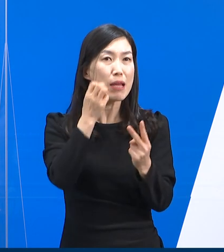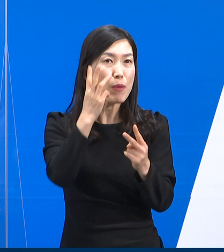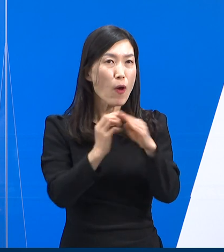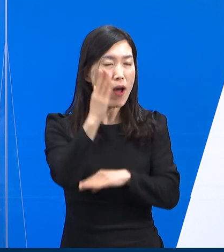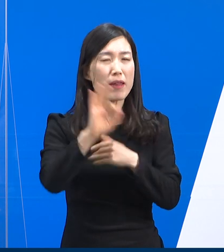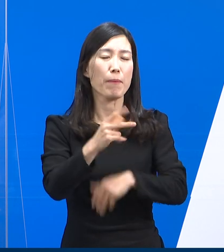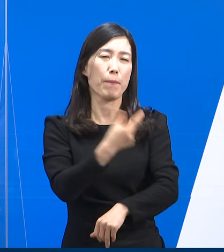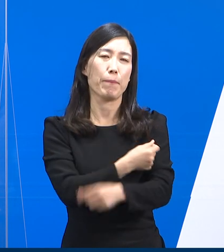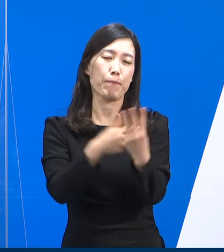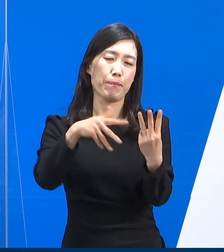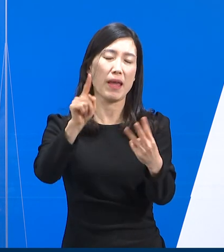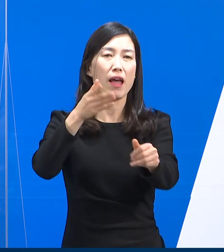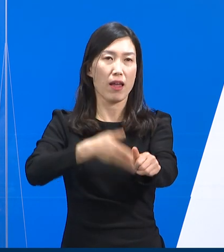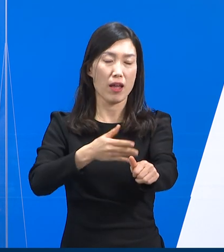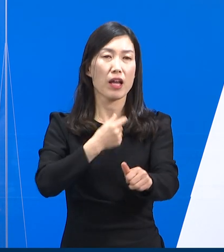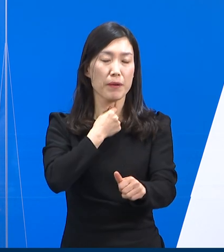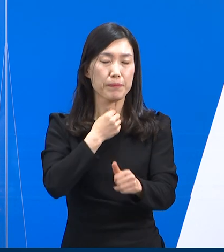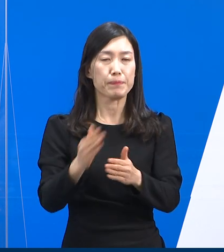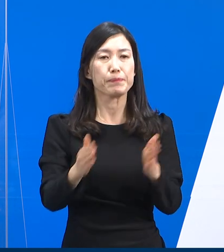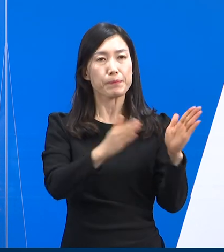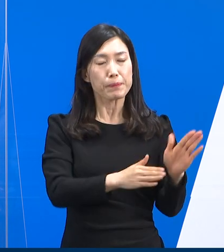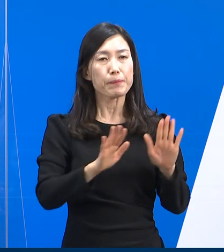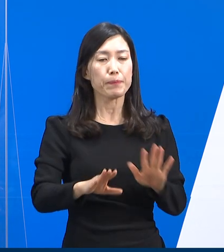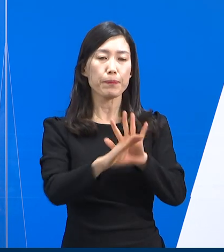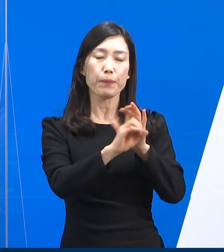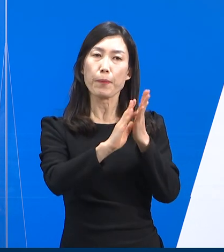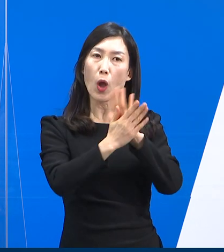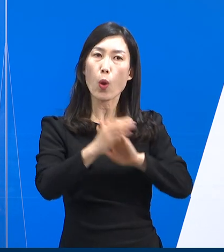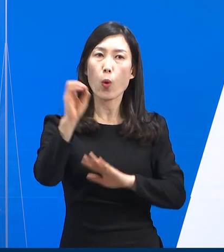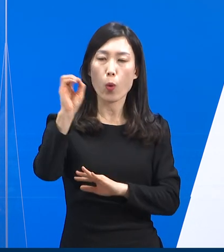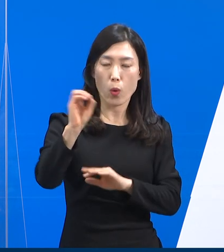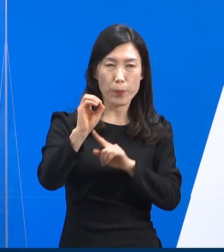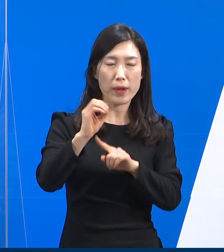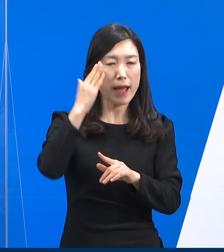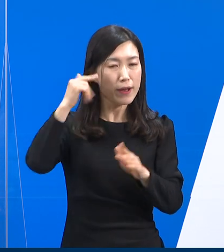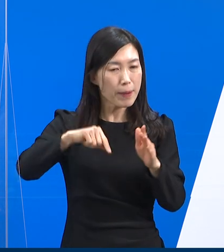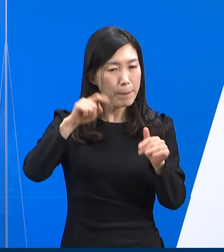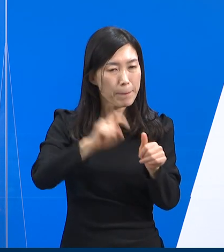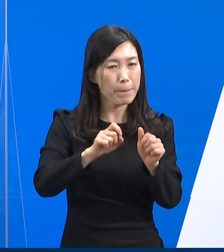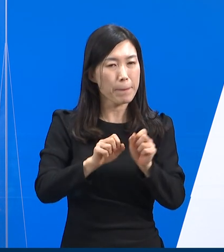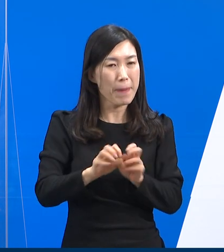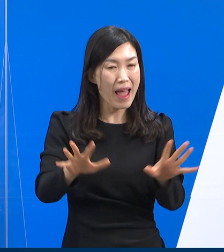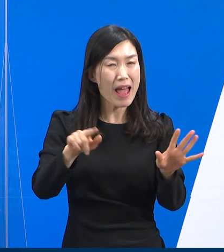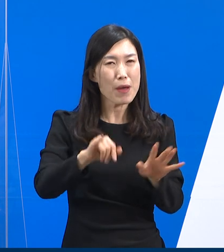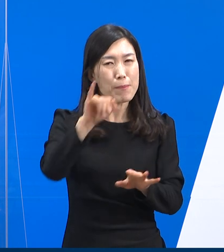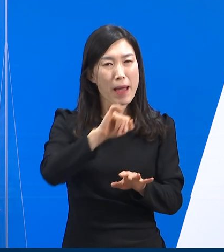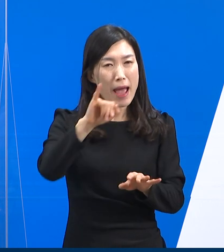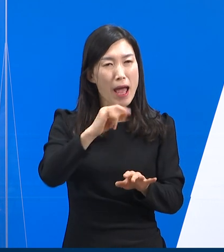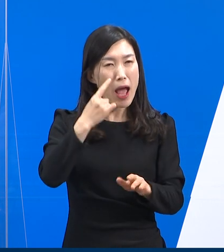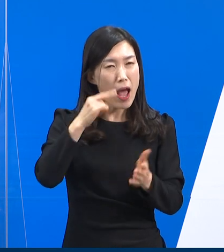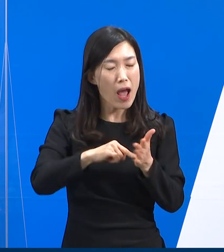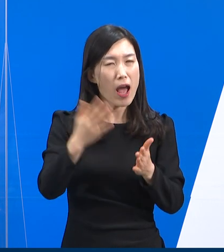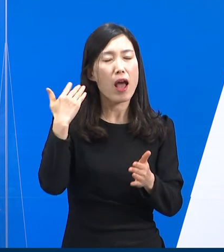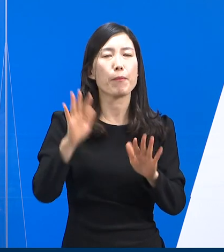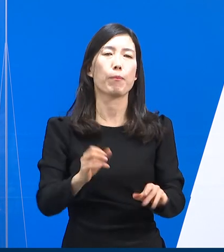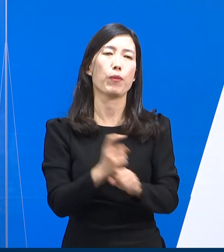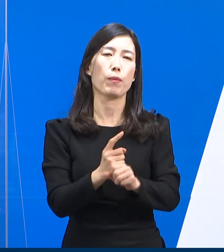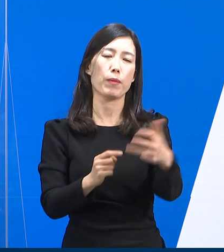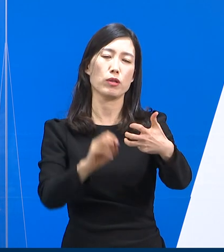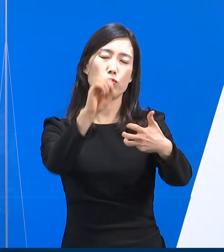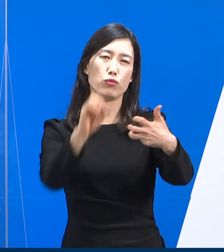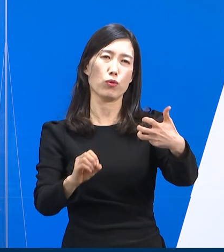다음은 오미크론 변이 검출 현황입니다. 이들 4주차 전국국내 감염 사례 중 오미크론 변이 바이러스 검출료는 80%로